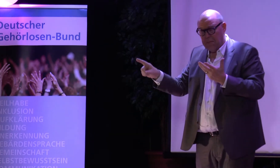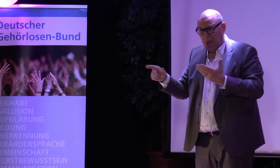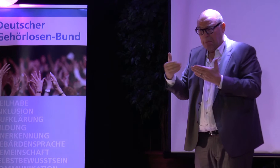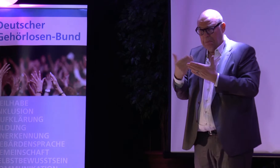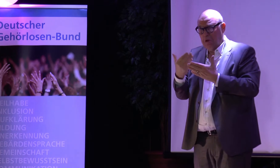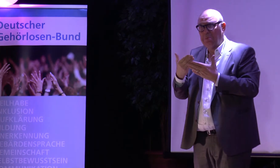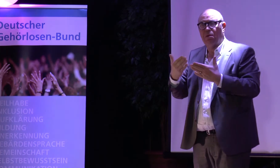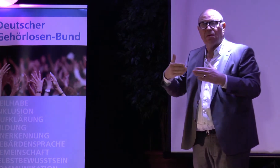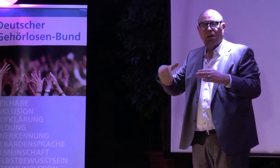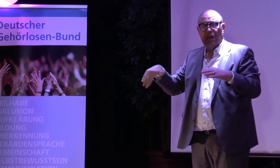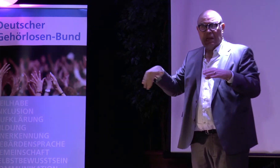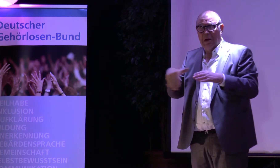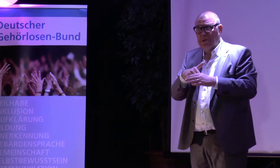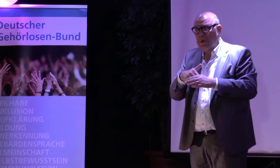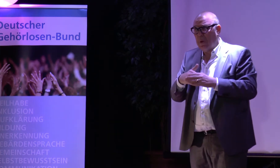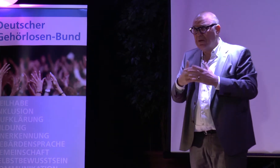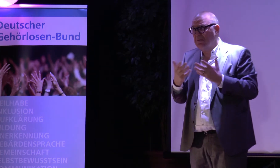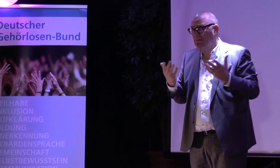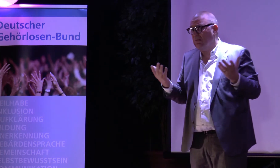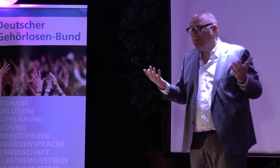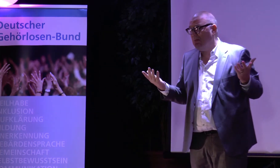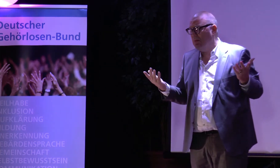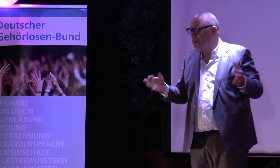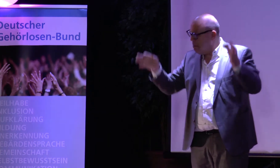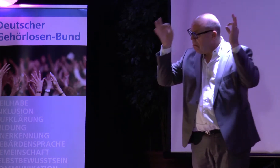Was das Thema Dornmetschen angeht zum Beispiel und Inklusion.